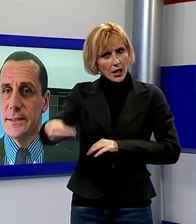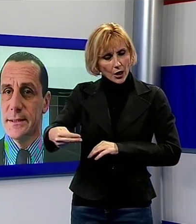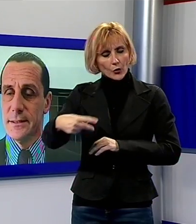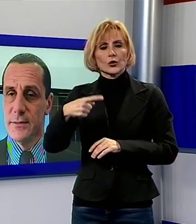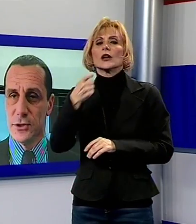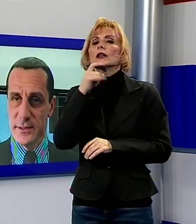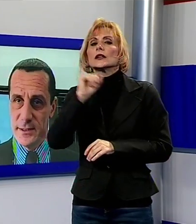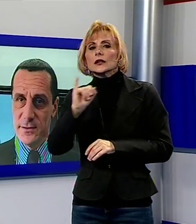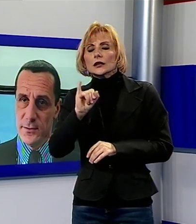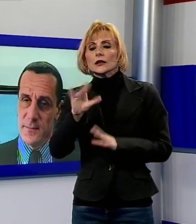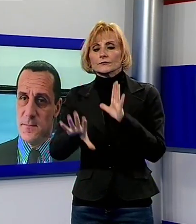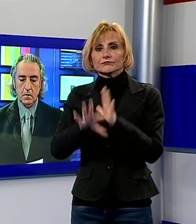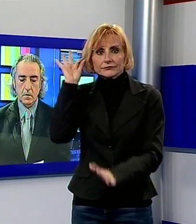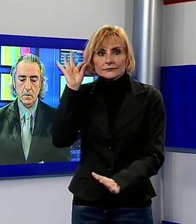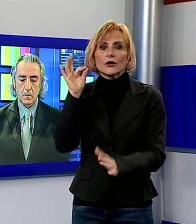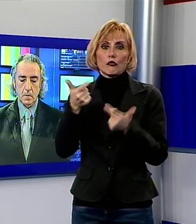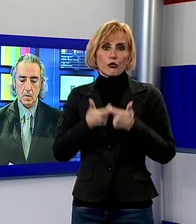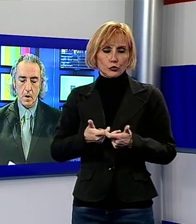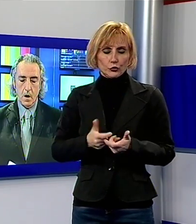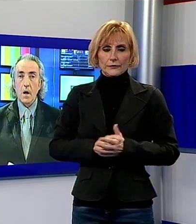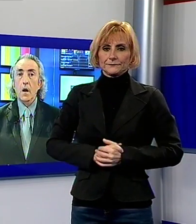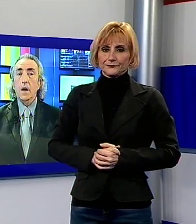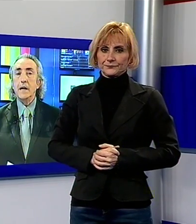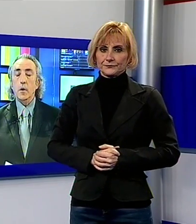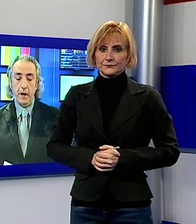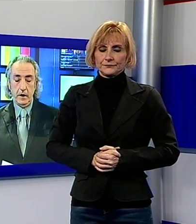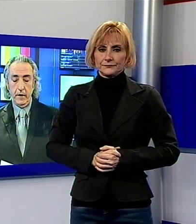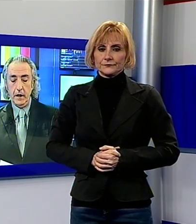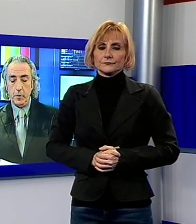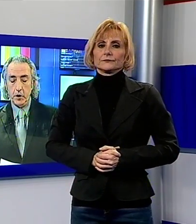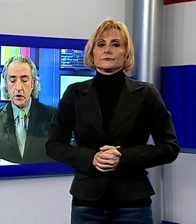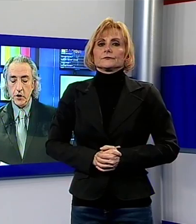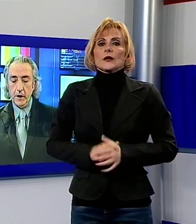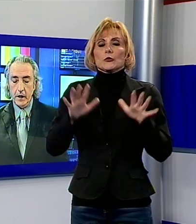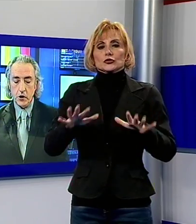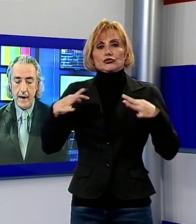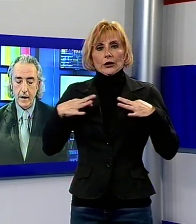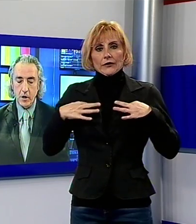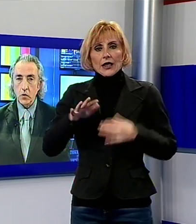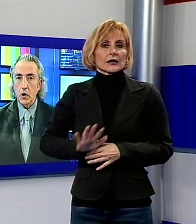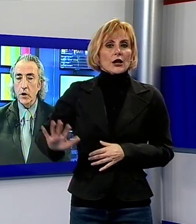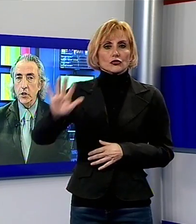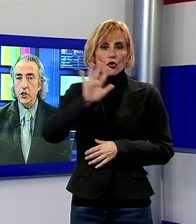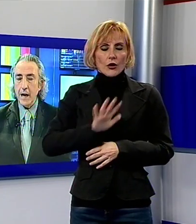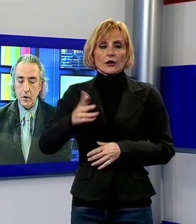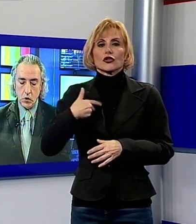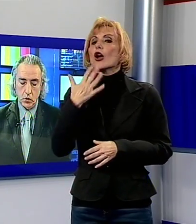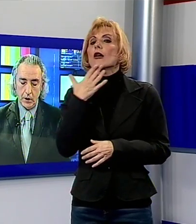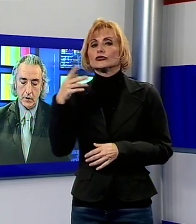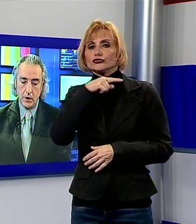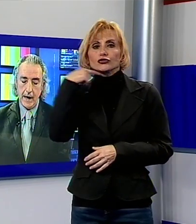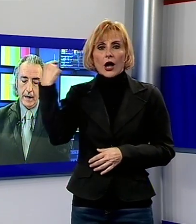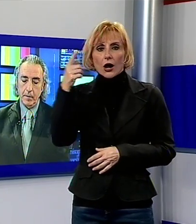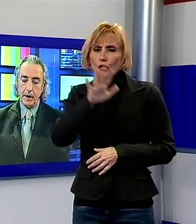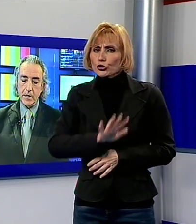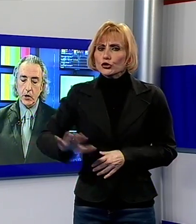fortuna di vincere l'estrazione. La sala operativa della protezione civile regionale ha emesso un codice giallo su